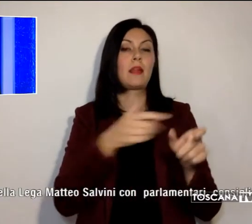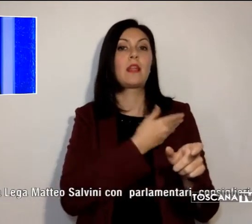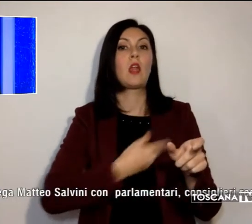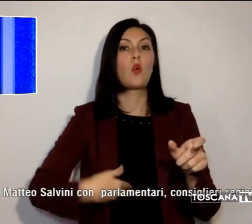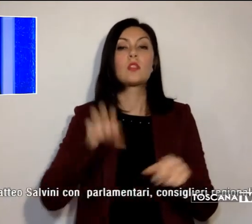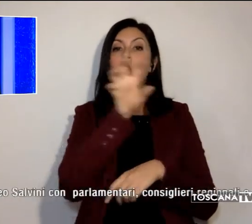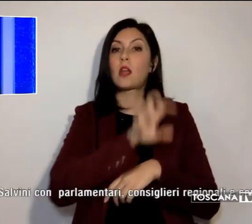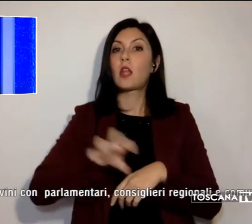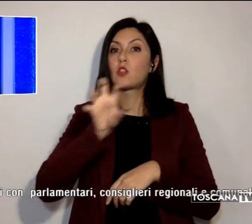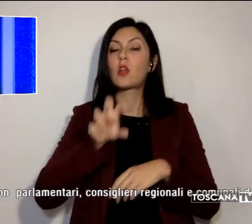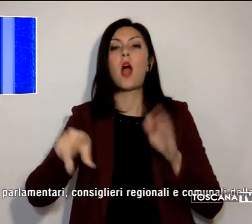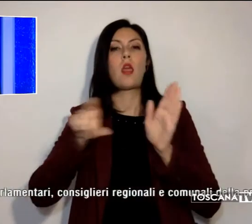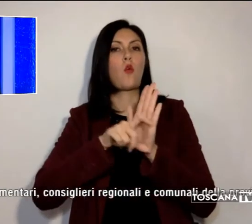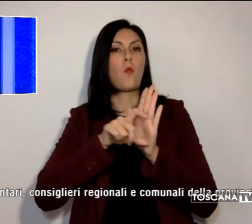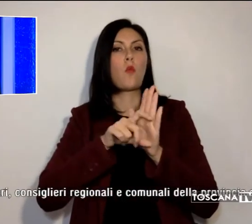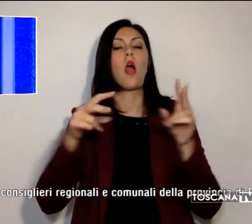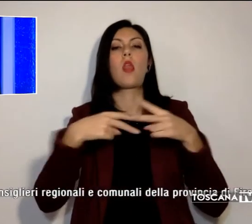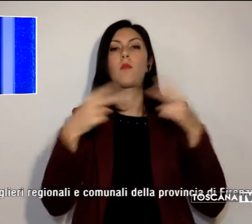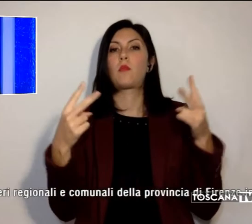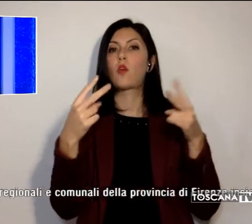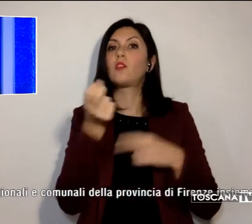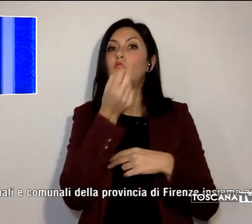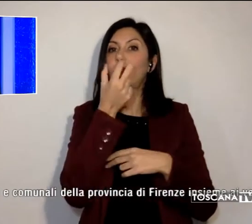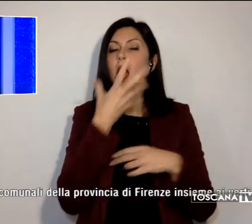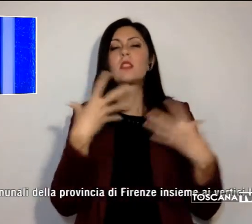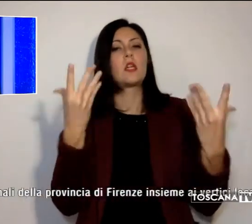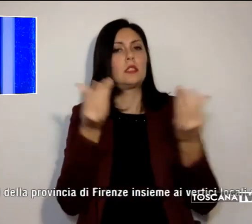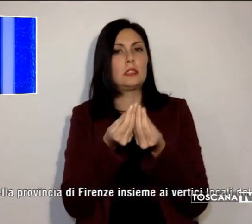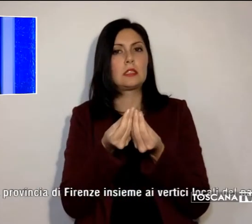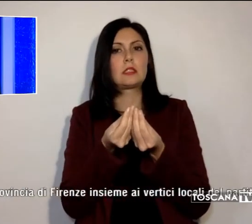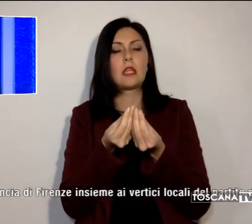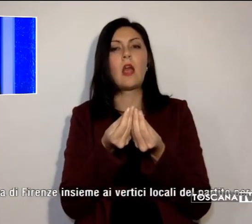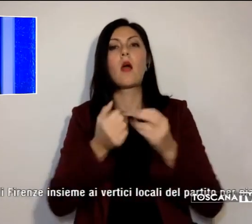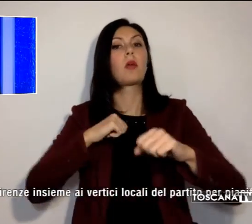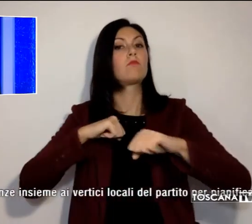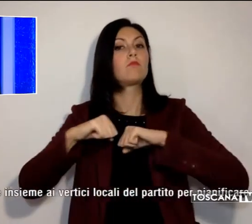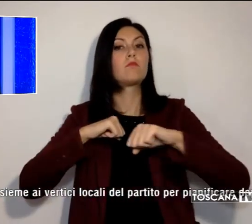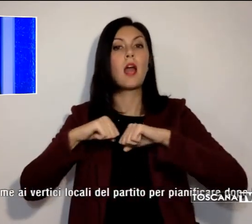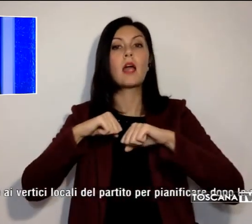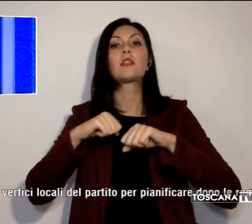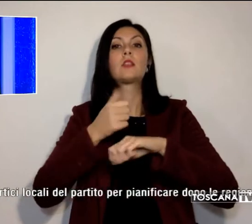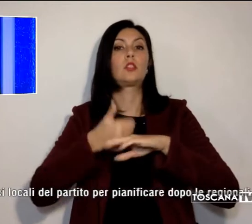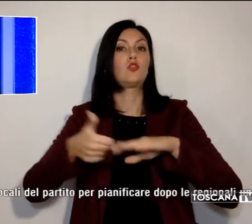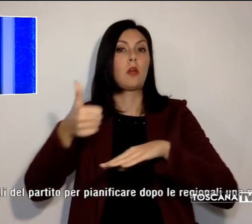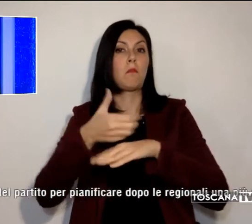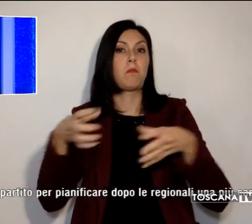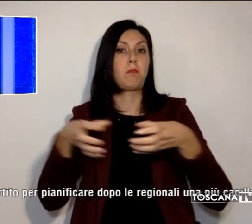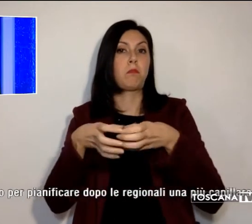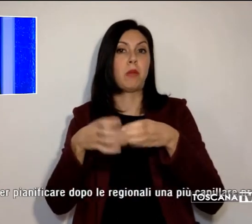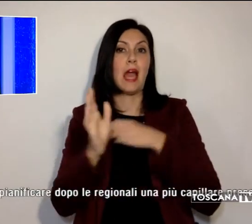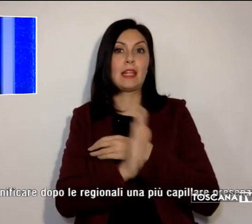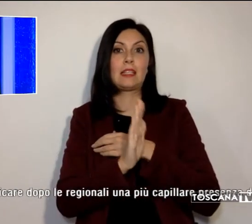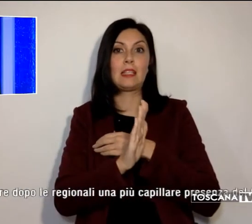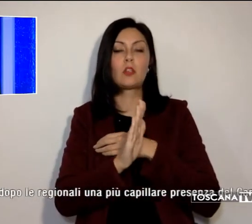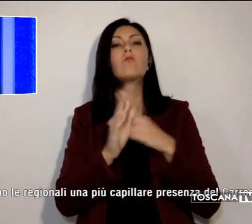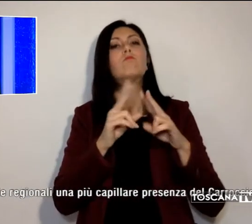comunali della provincia di Firenze, insieme ai vertici del partito, si è svolto un incontro